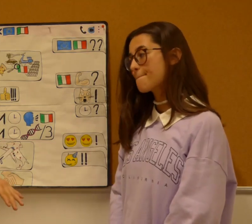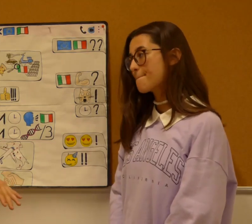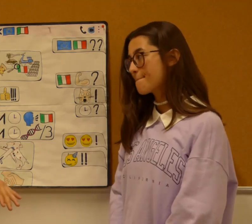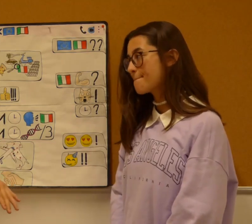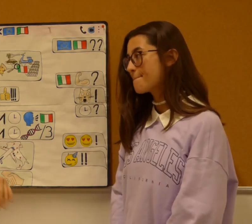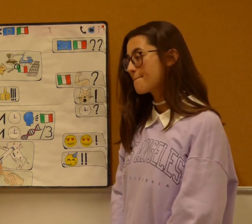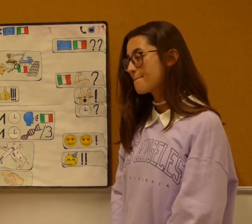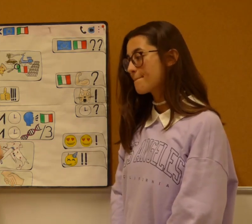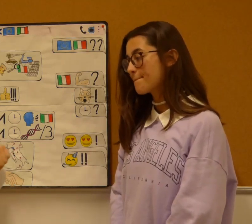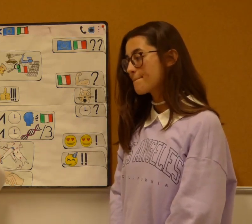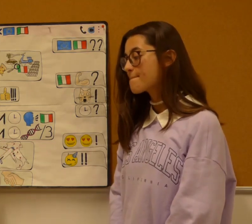chaque semaine.